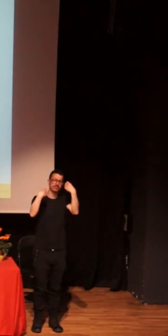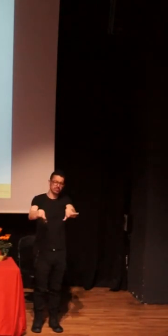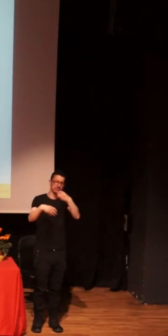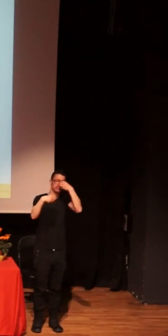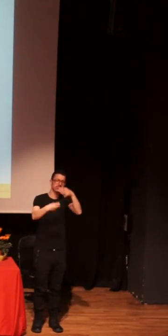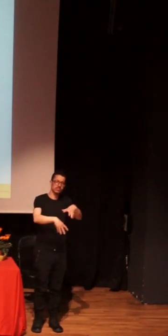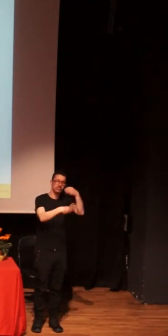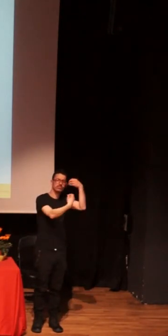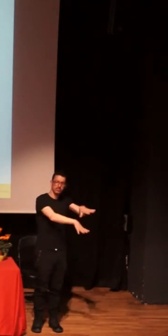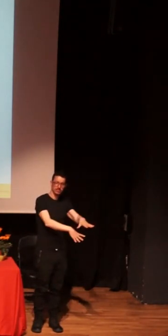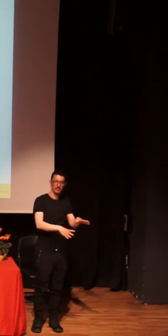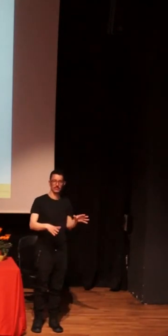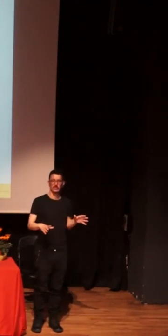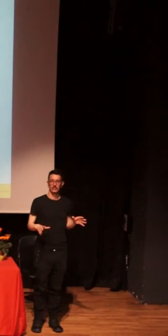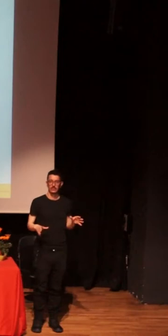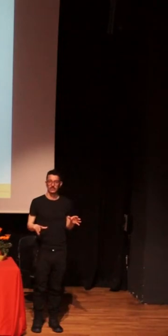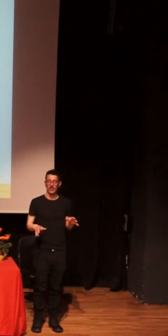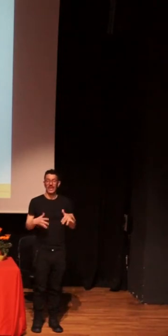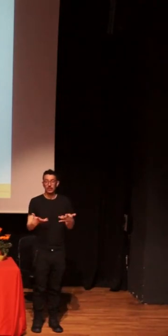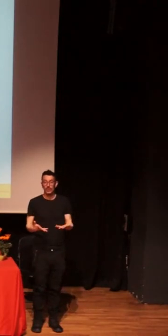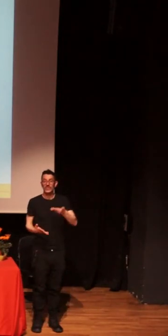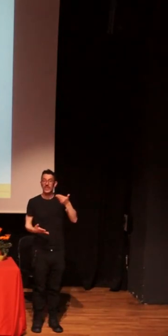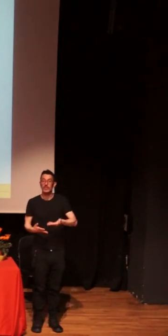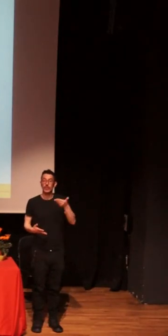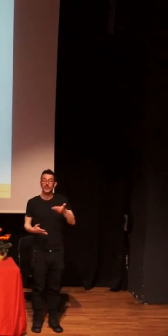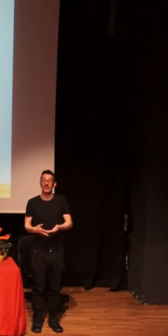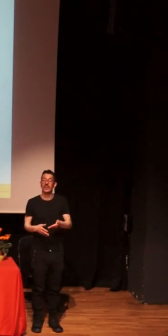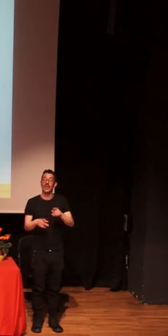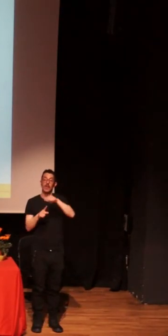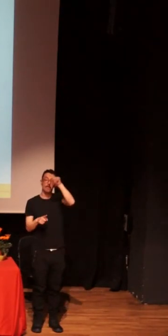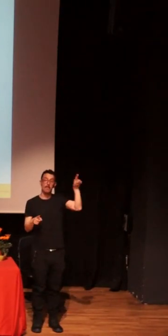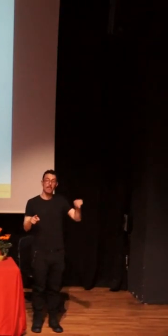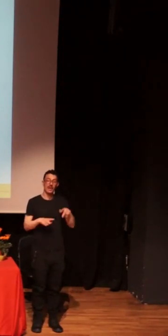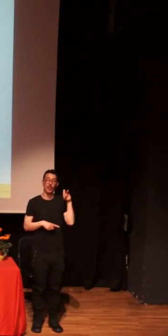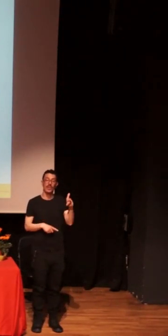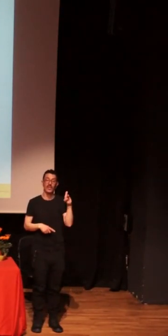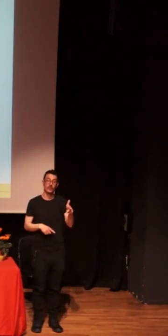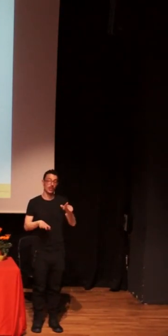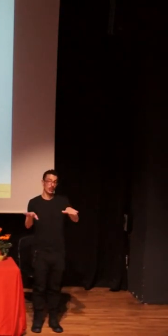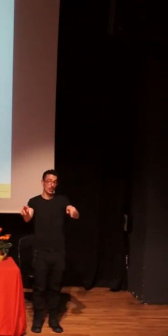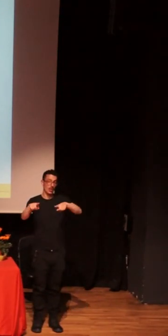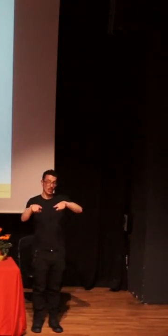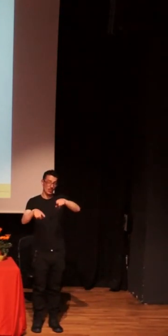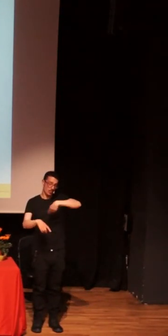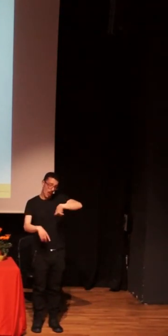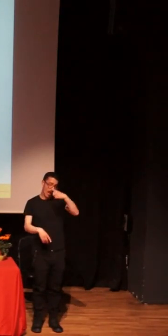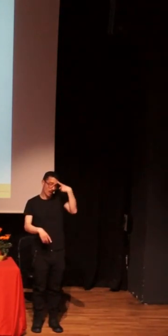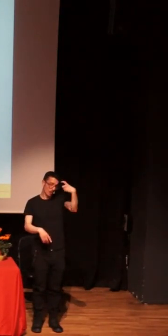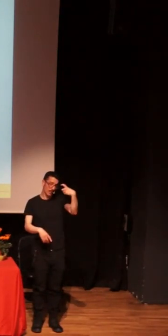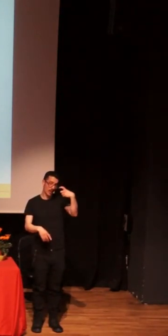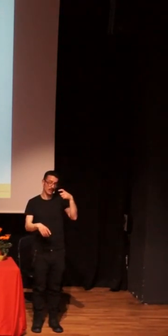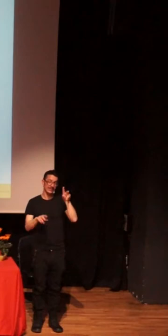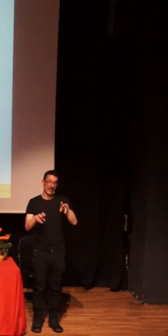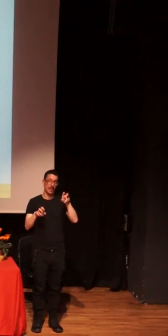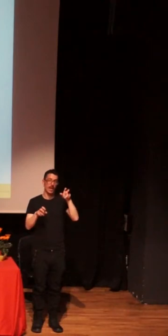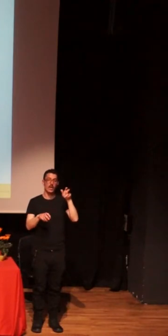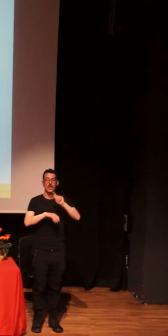Por ir avanzando, ¿qué sería importante para trabajar en un marco de derechos? Recordar la estrategia del marco que nos